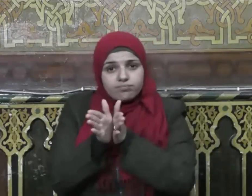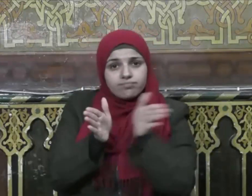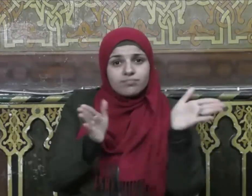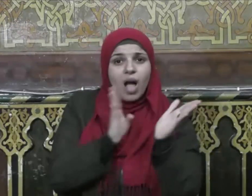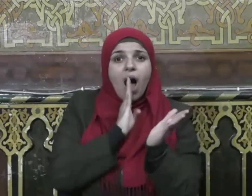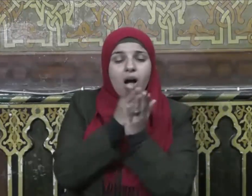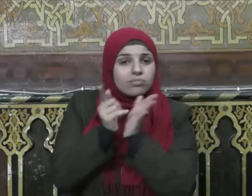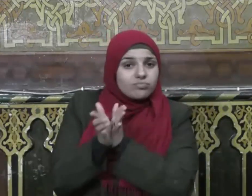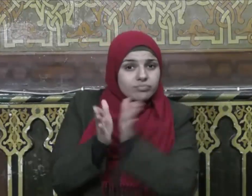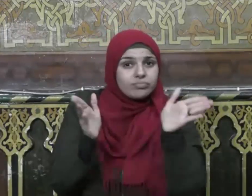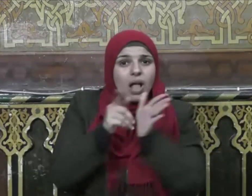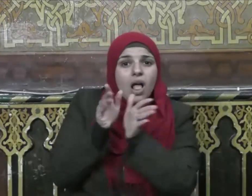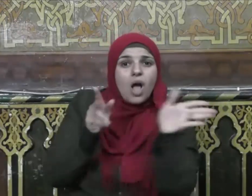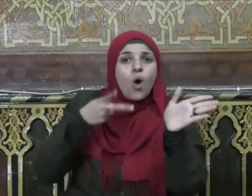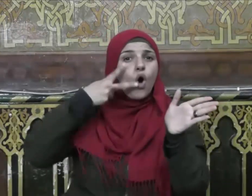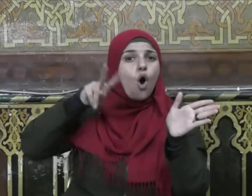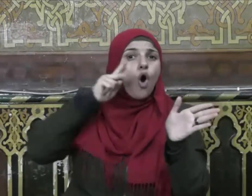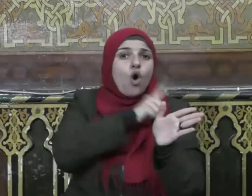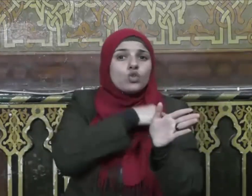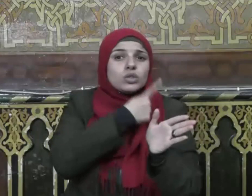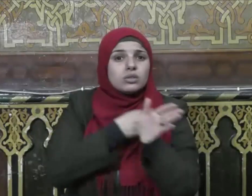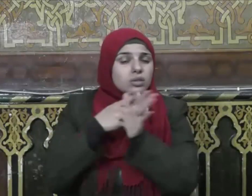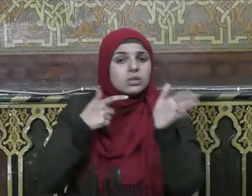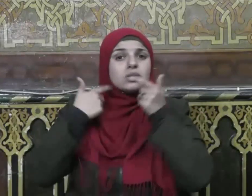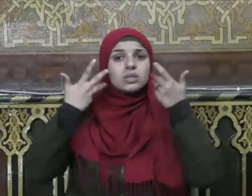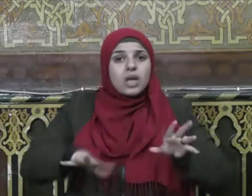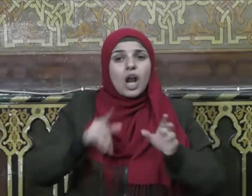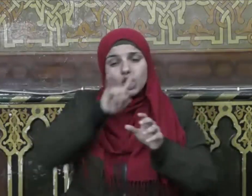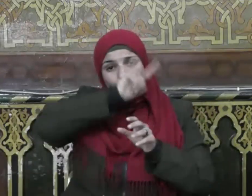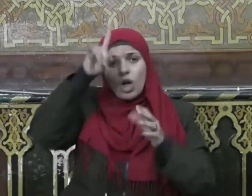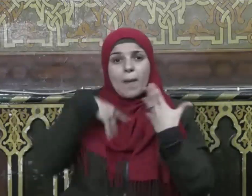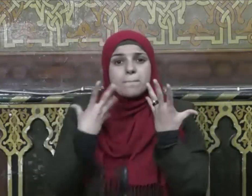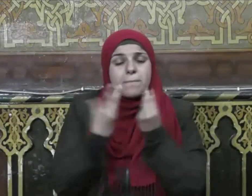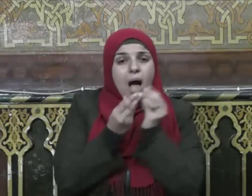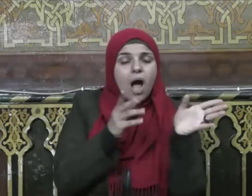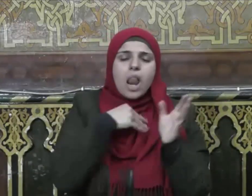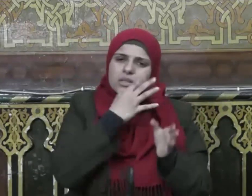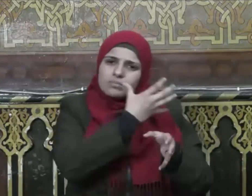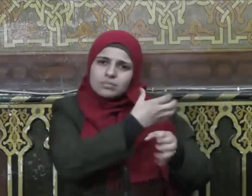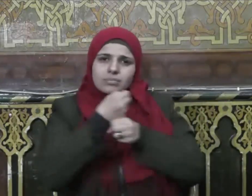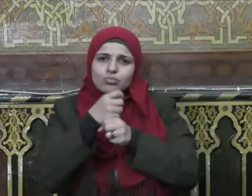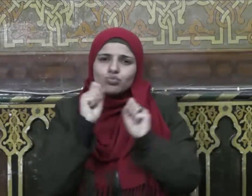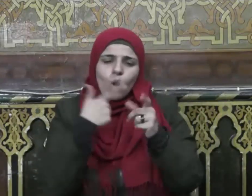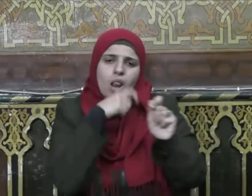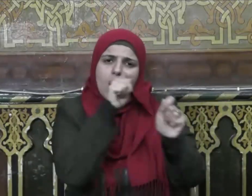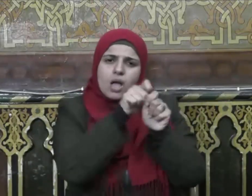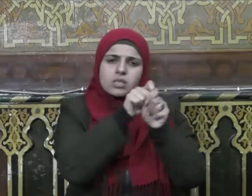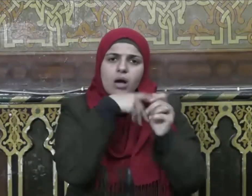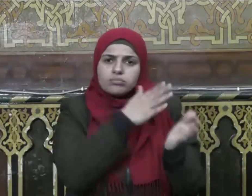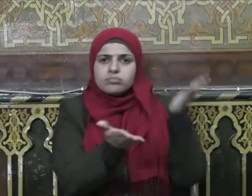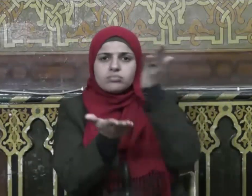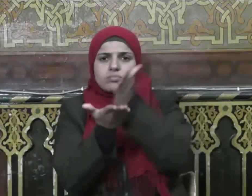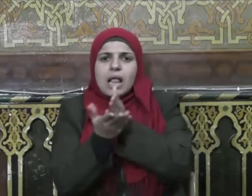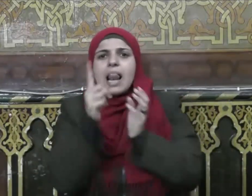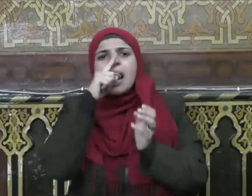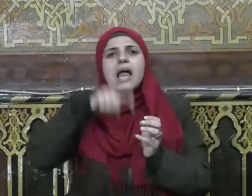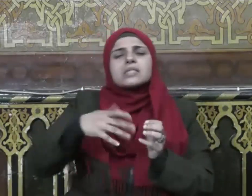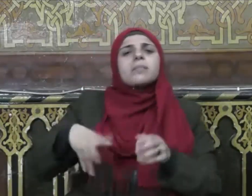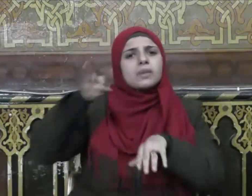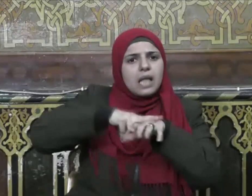وينجرف عنه متبعا للشيطان والهوى فنصحه وبين له الحق ووصاه